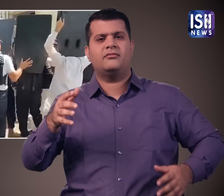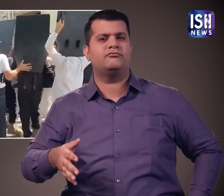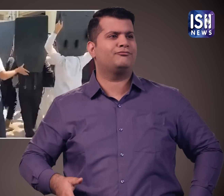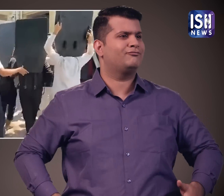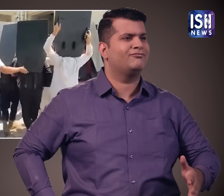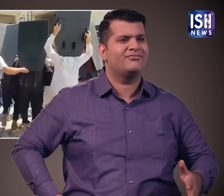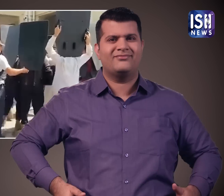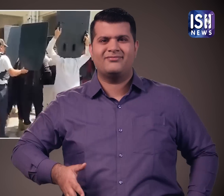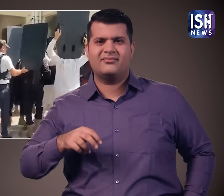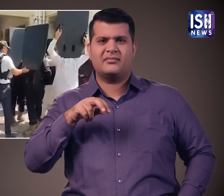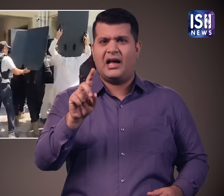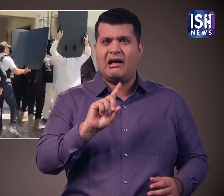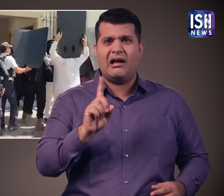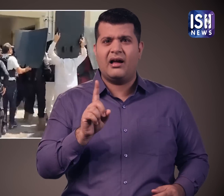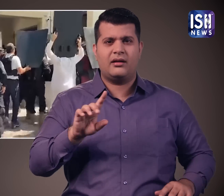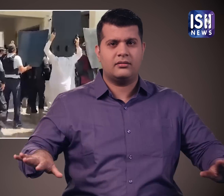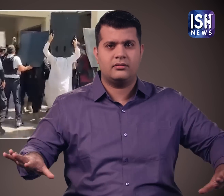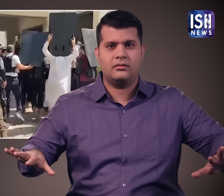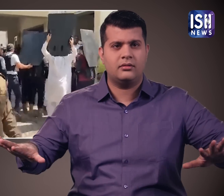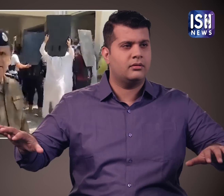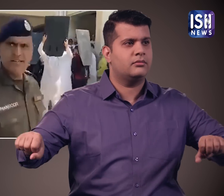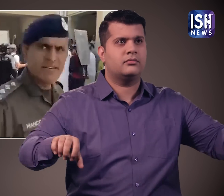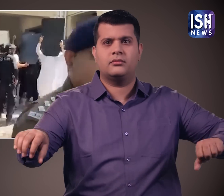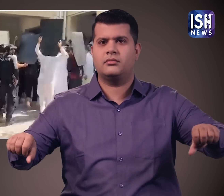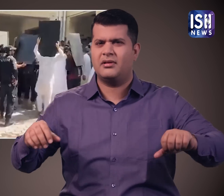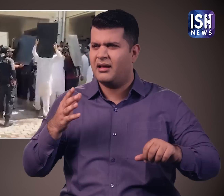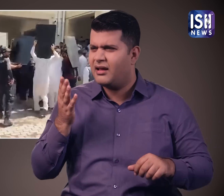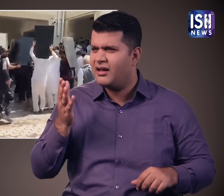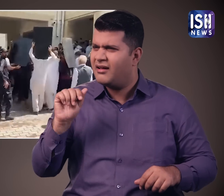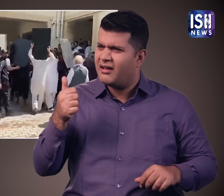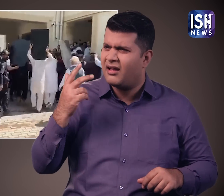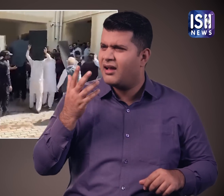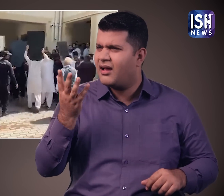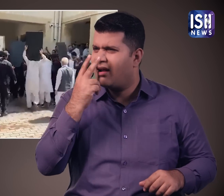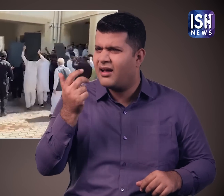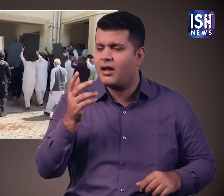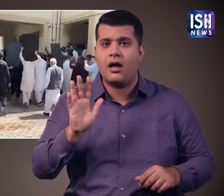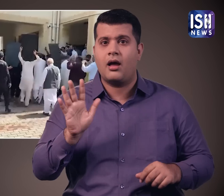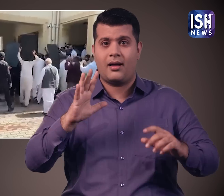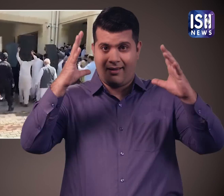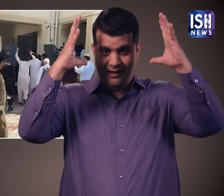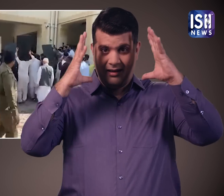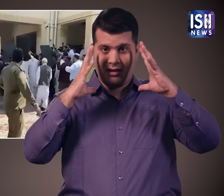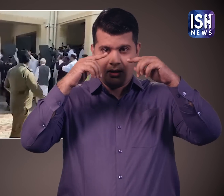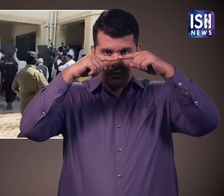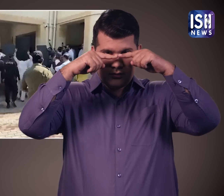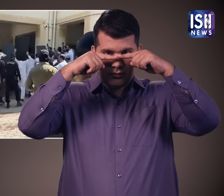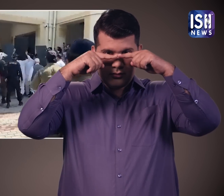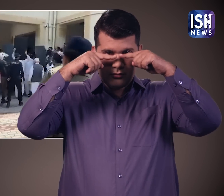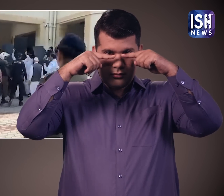हेलमेट पहना हुआ था आप हिमरान खान को कोट की और ले जा रहें गाड को देख सकते हैं क्योंकि बुलेट प्रूफ